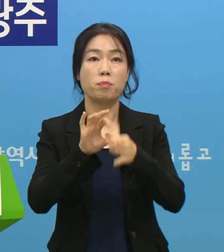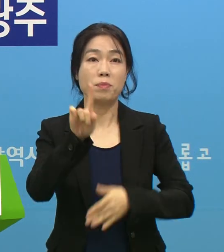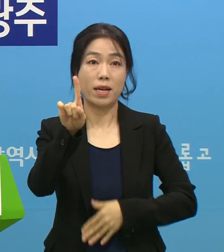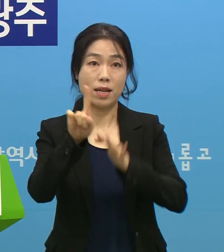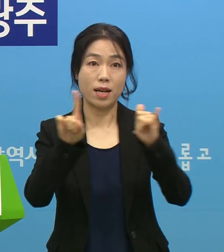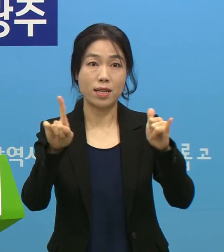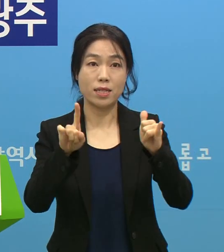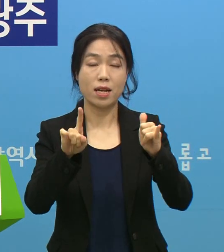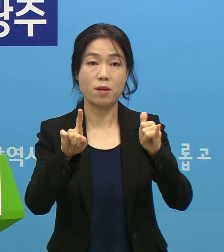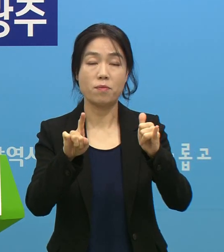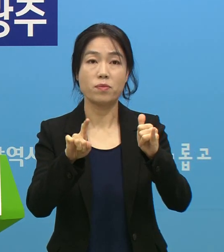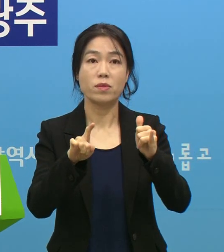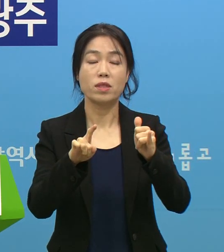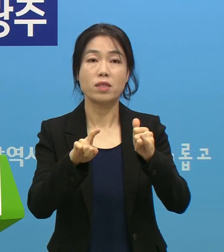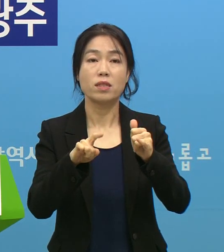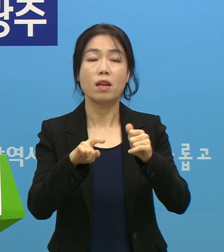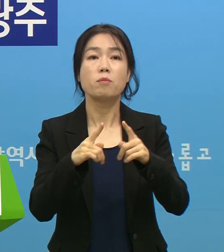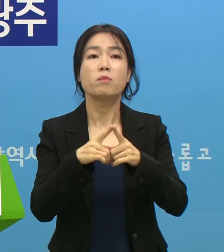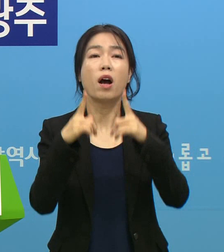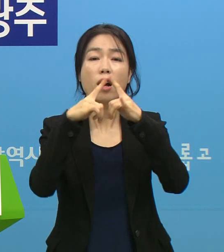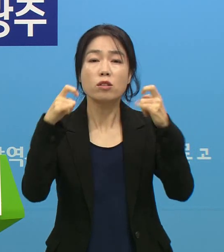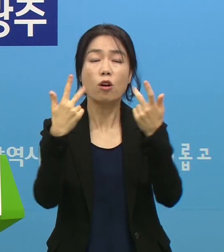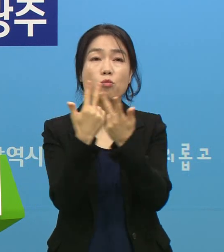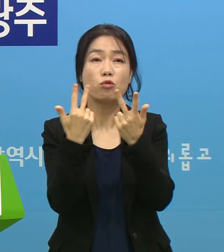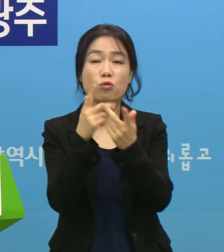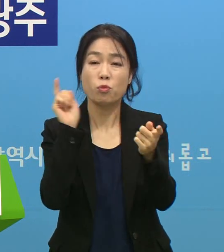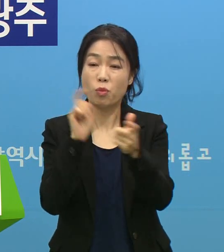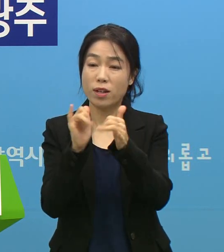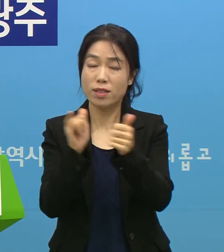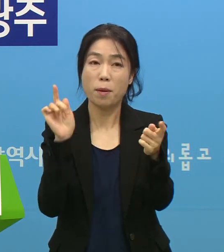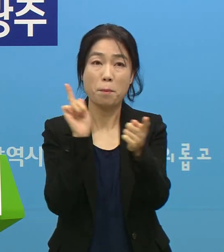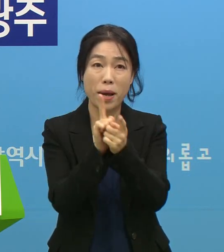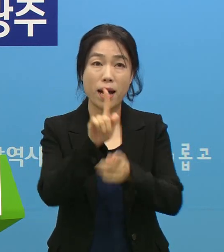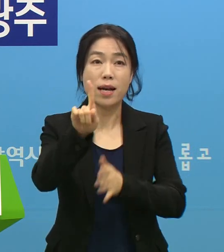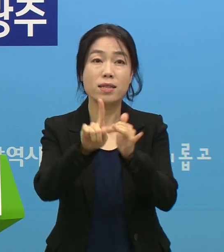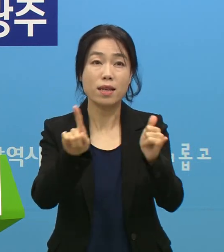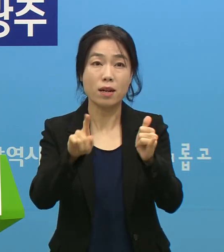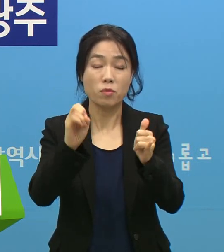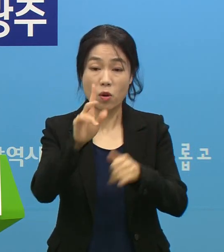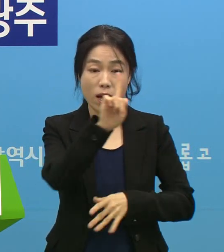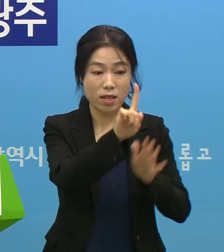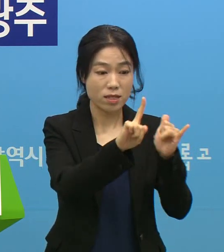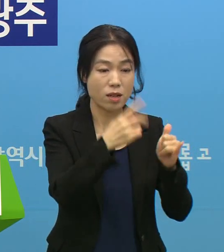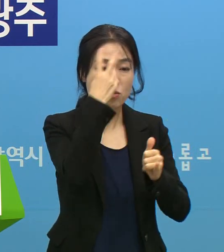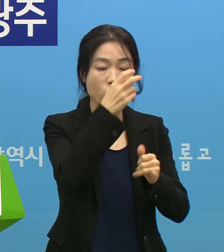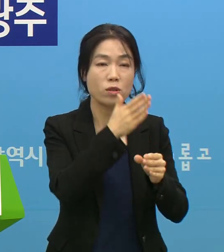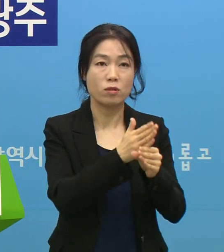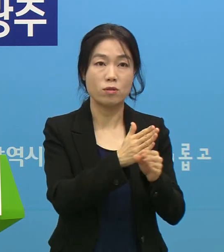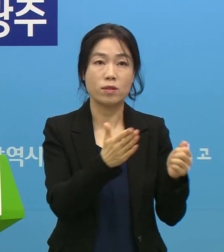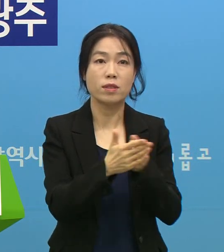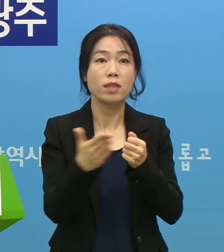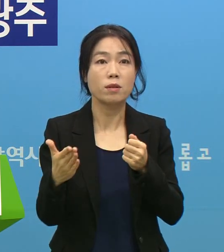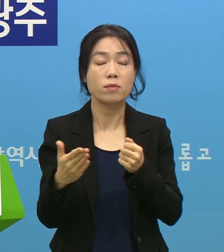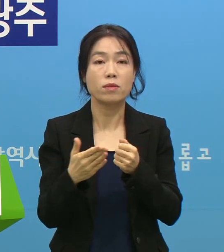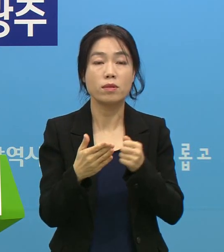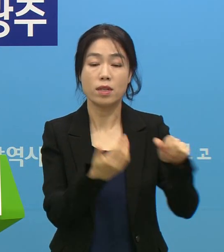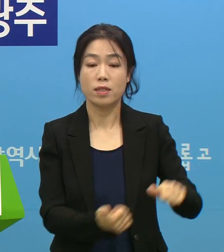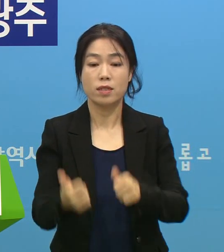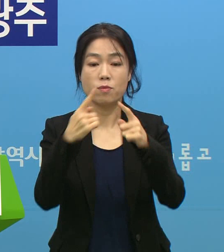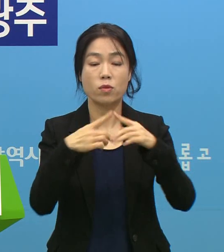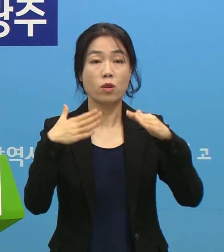1명, 성북구 확진자에 대한 접촉자 1명이고 1명은 조사 중에 있습니다. 그래서 성림